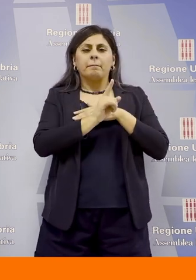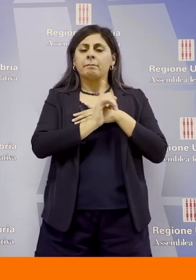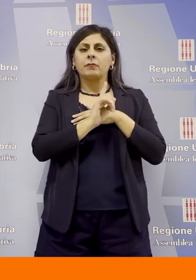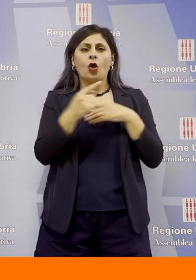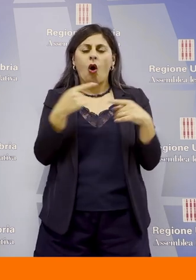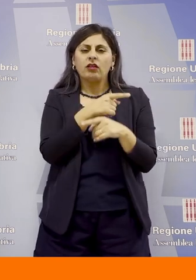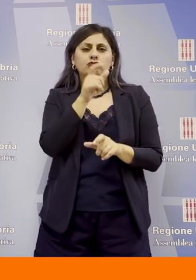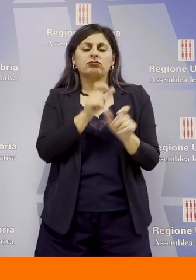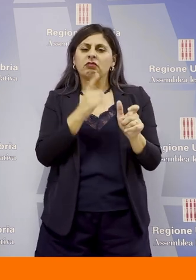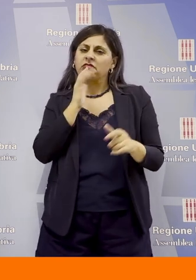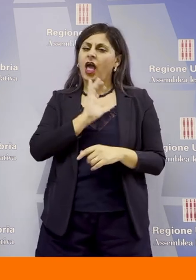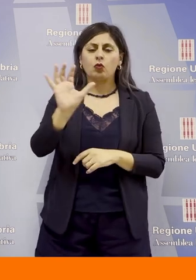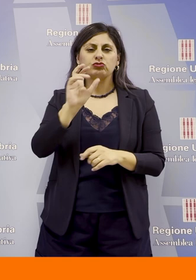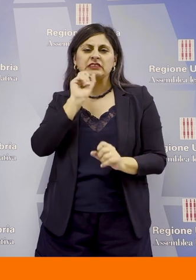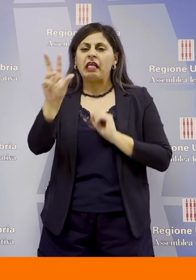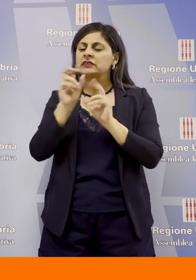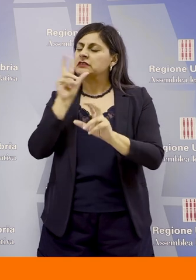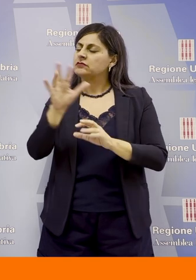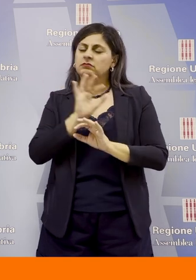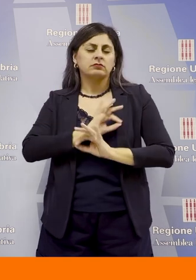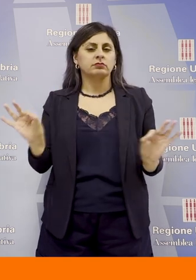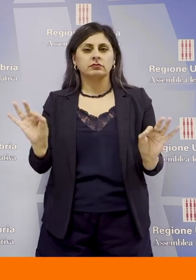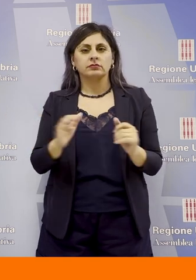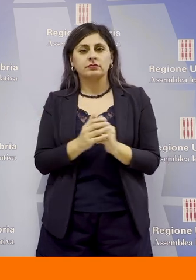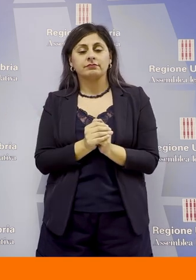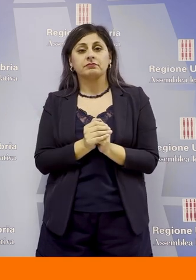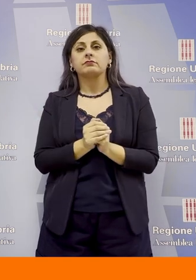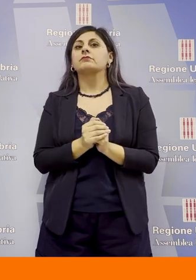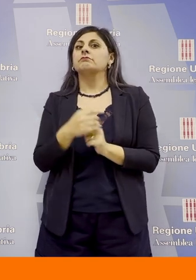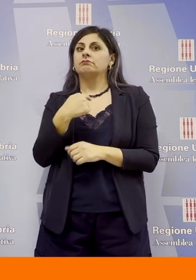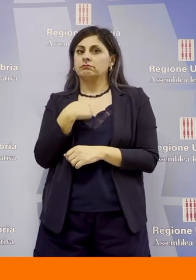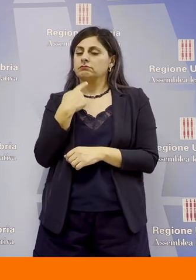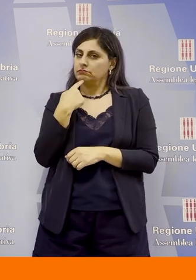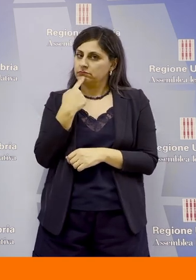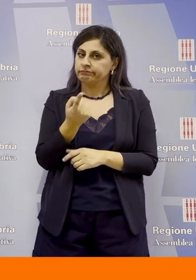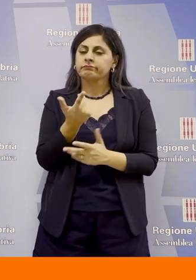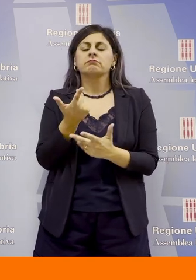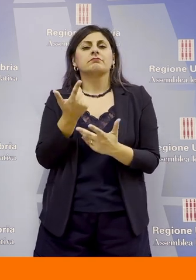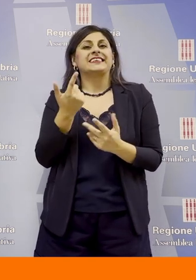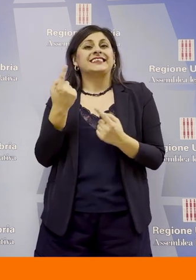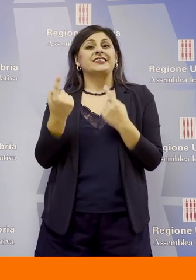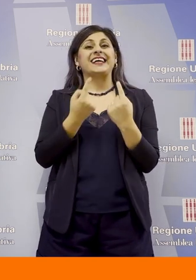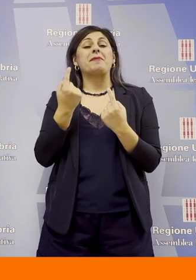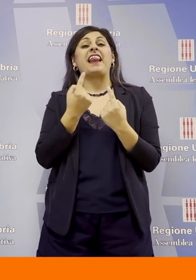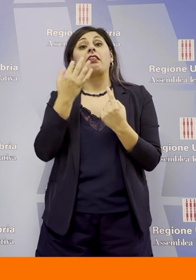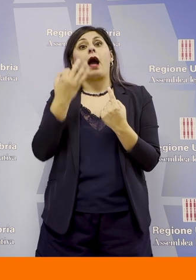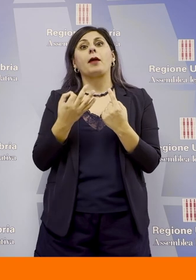vanno oltre, denunciano e segnalano. Io direi che le antenne sul fenomeno della criminalità organizzata,